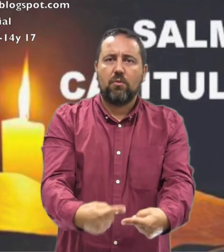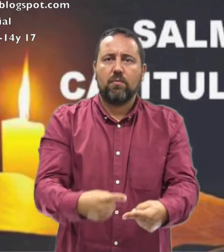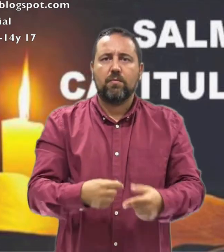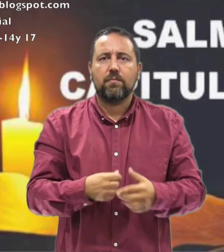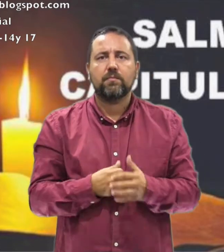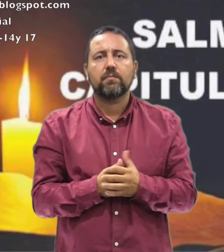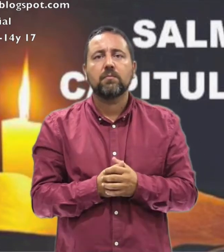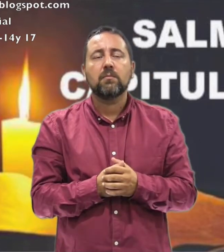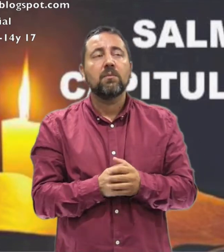generación